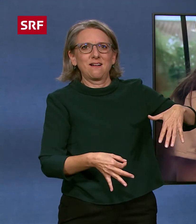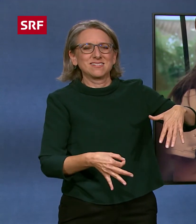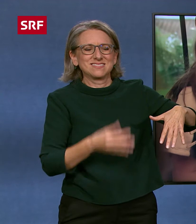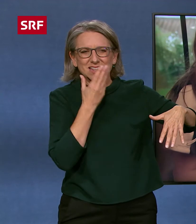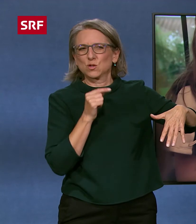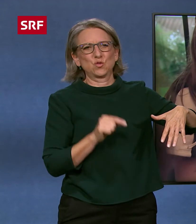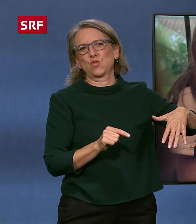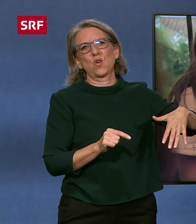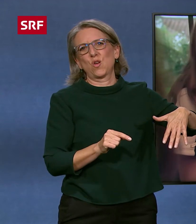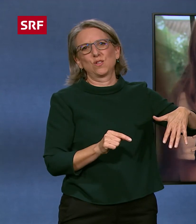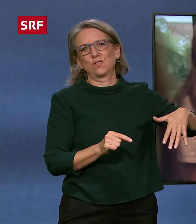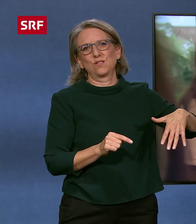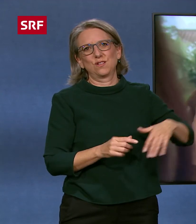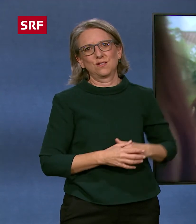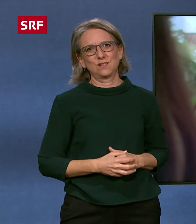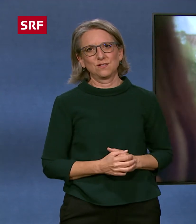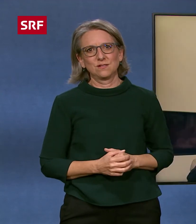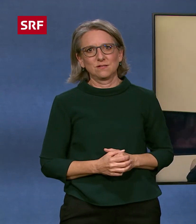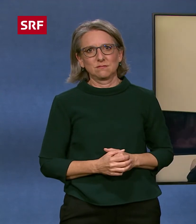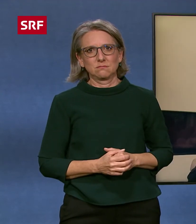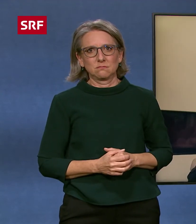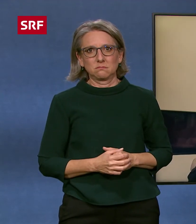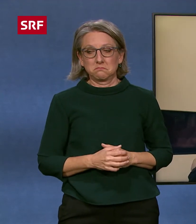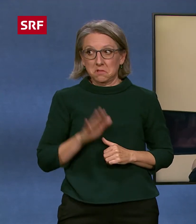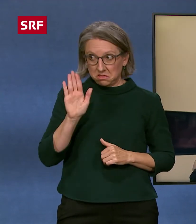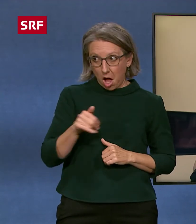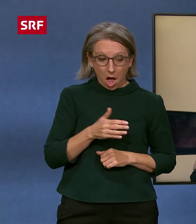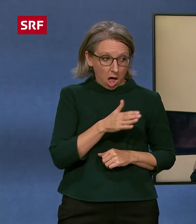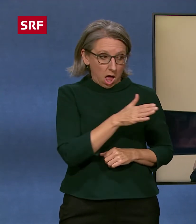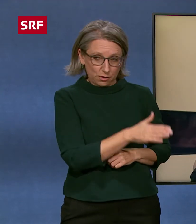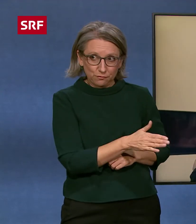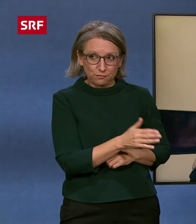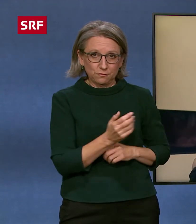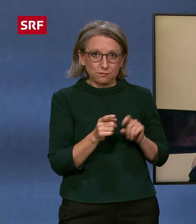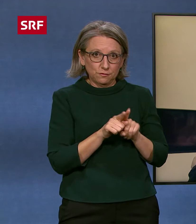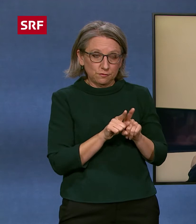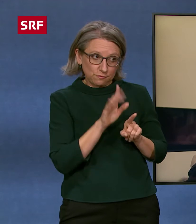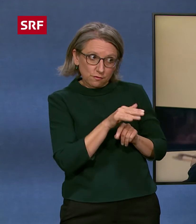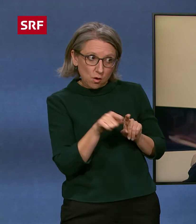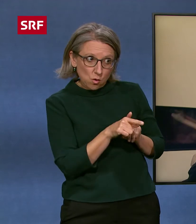gar nicht so schön. Darf ich meine Hand auch mal auf dein Cello legen und so die Töne spüren? Ja? Gut.